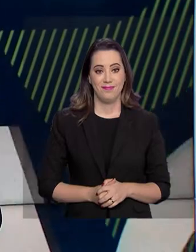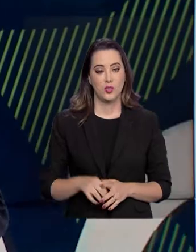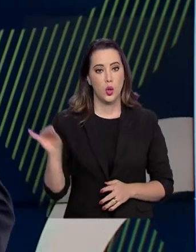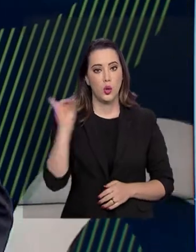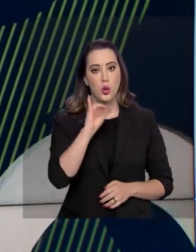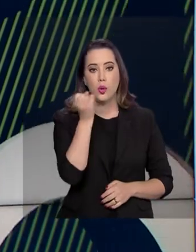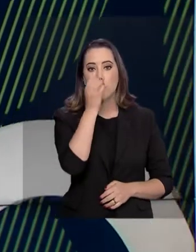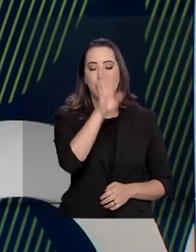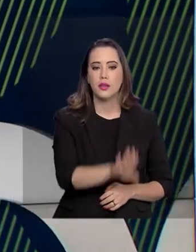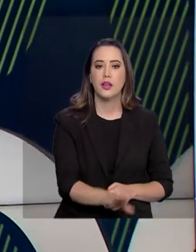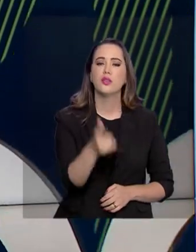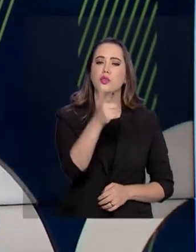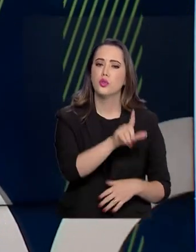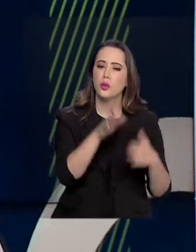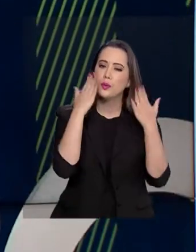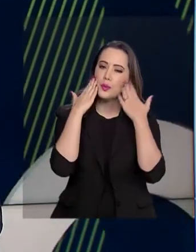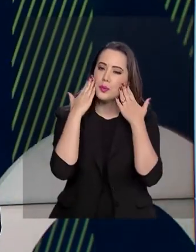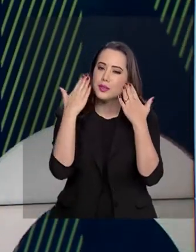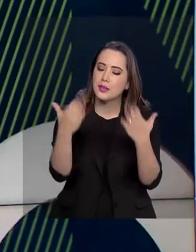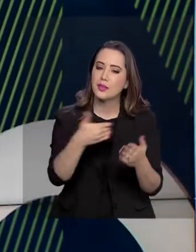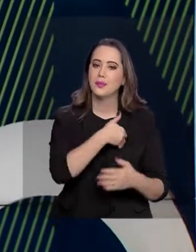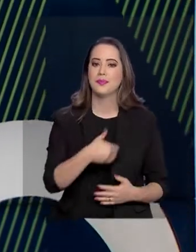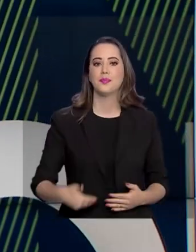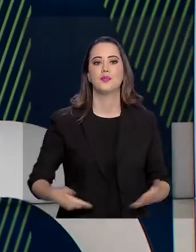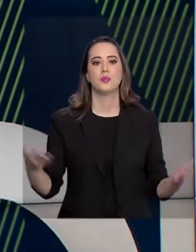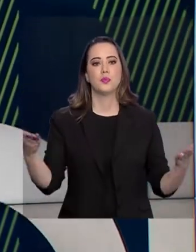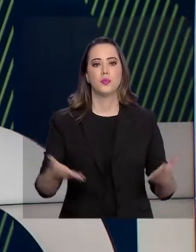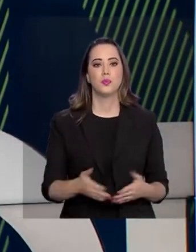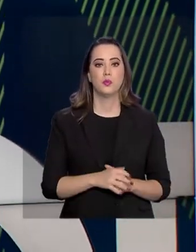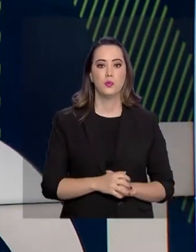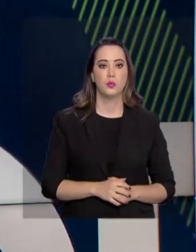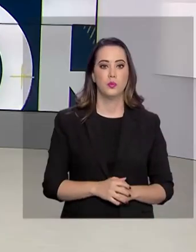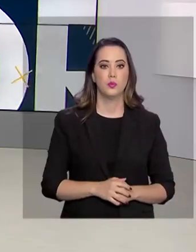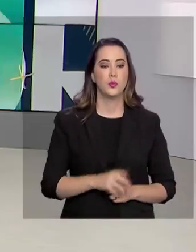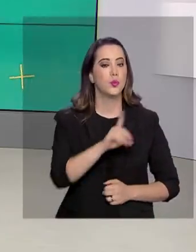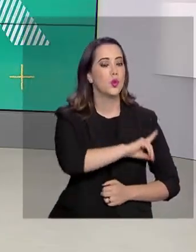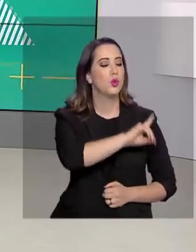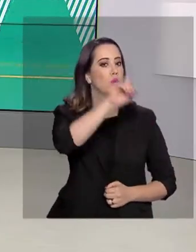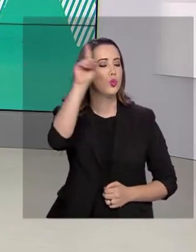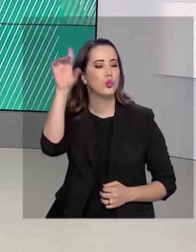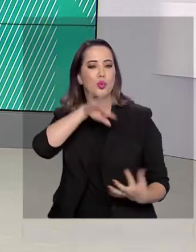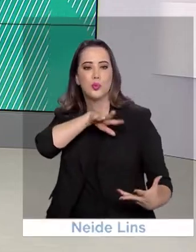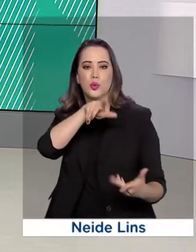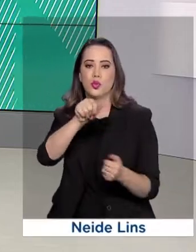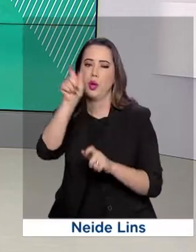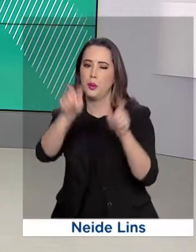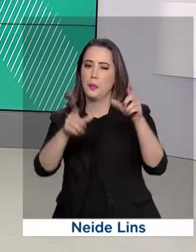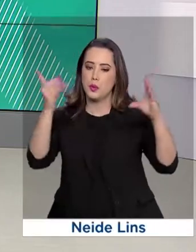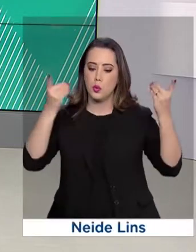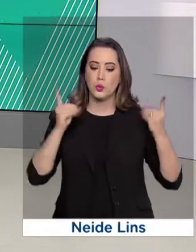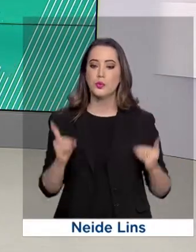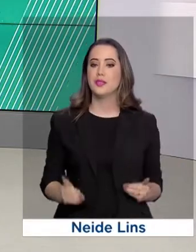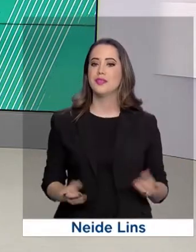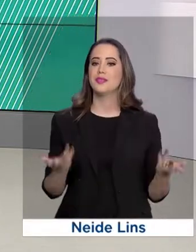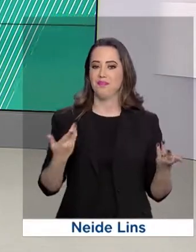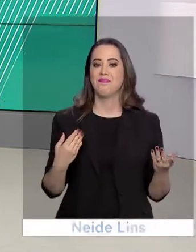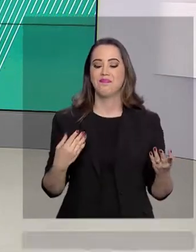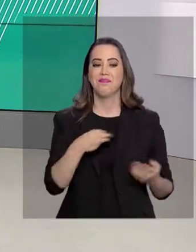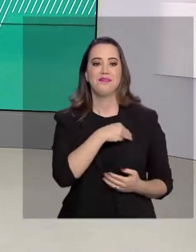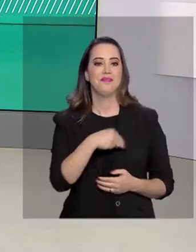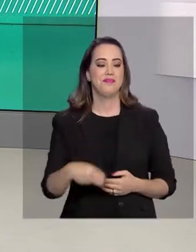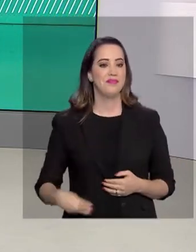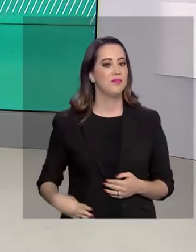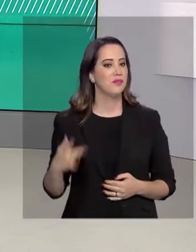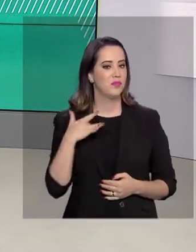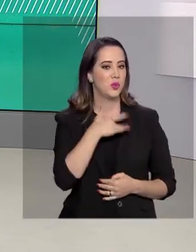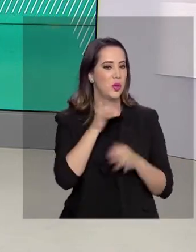Olá, boa tarde. Estamos de volta com mais uma edição do Governo Agora. No Dia Internacional da Pessoa com Deficiência, o